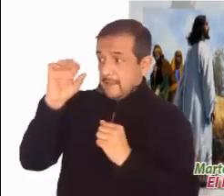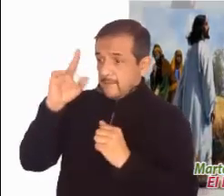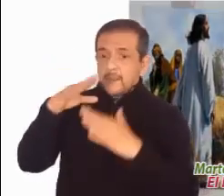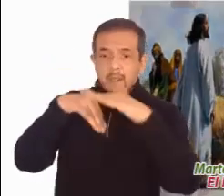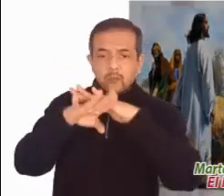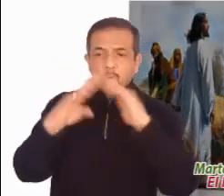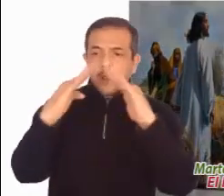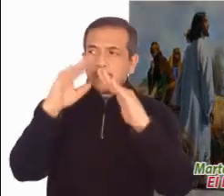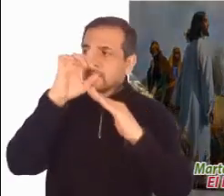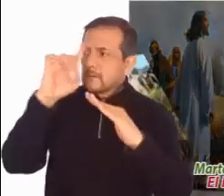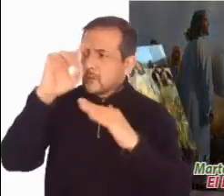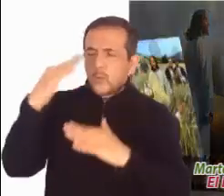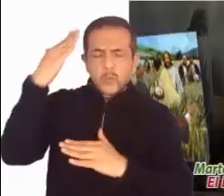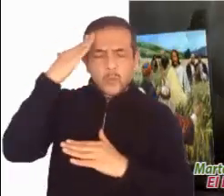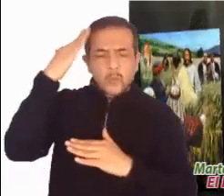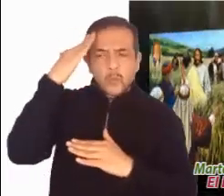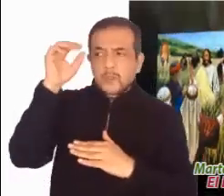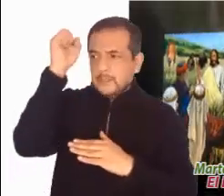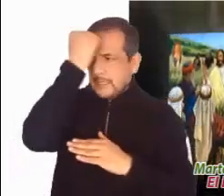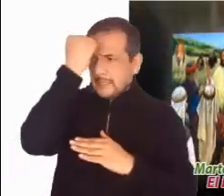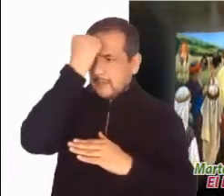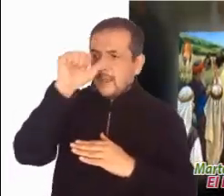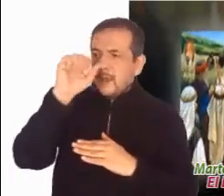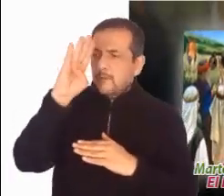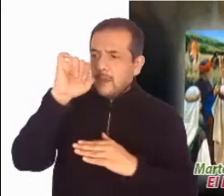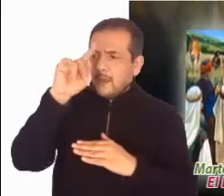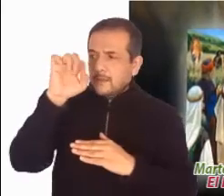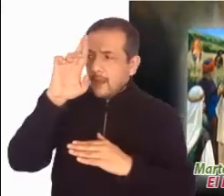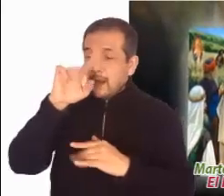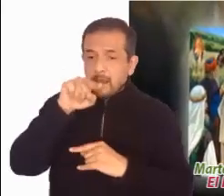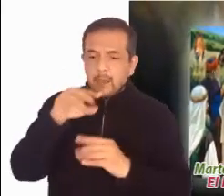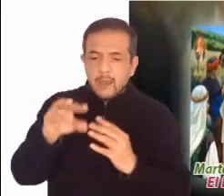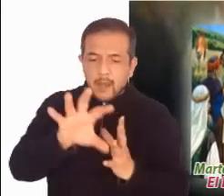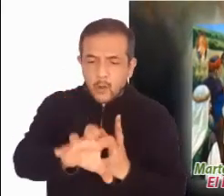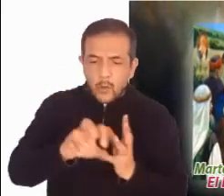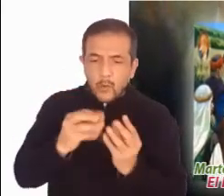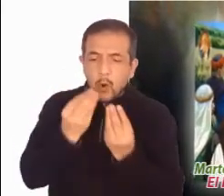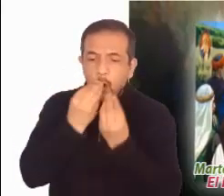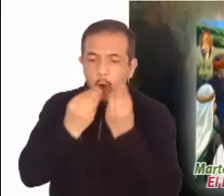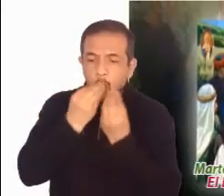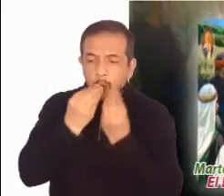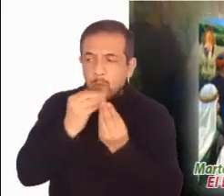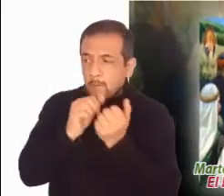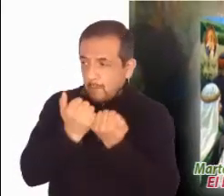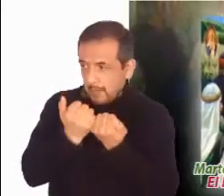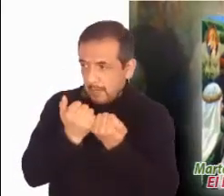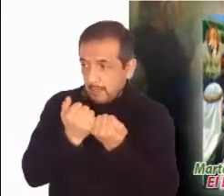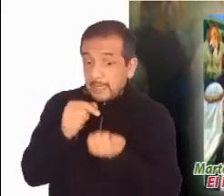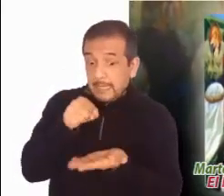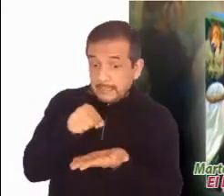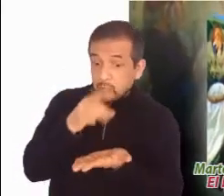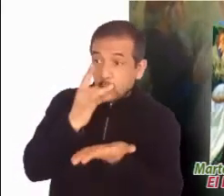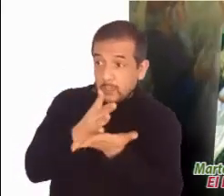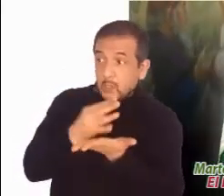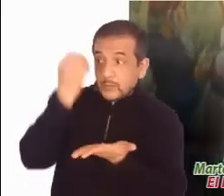en la casa de Dios, en tiempos del sumo sacerdote Aviatar. Comió de los panes sagrados, que sólo podían